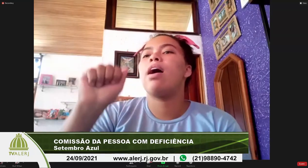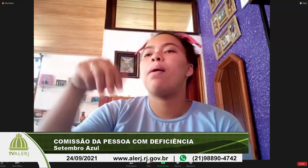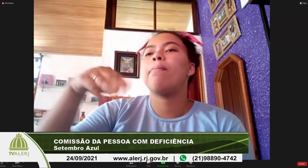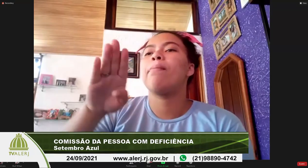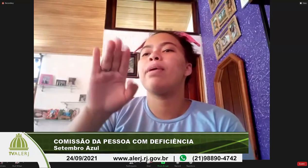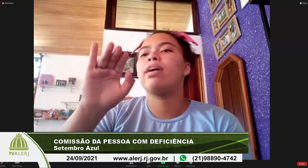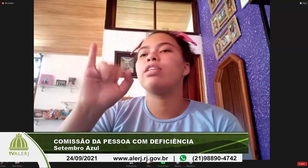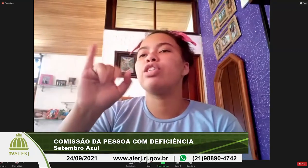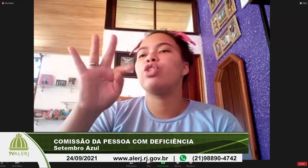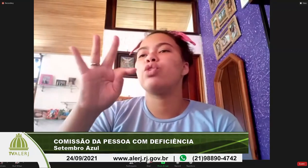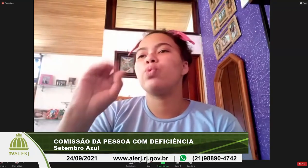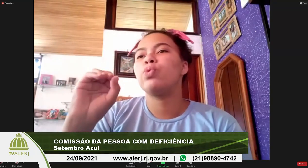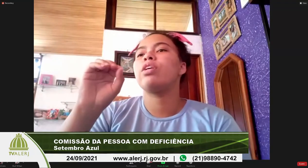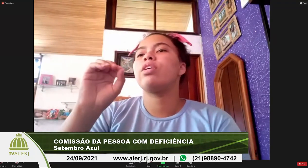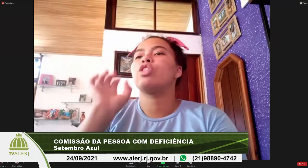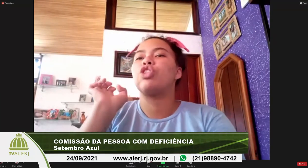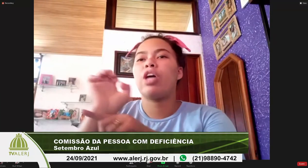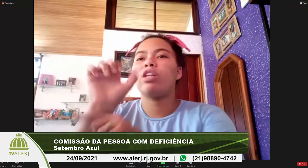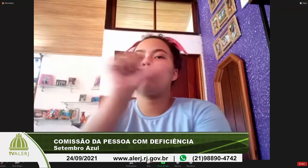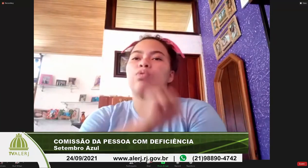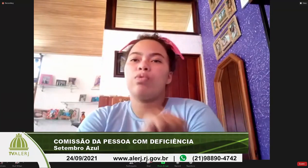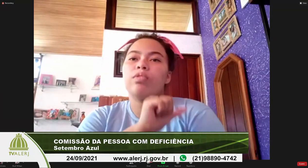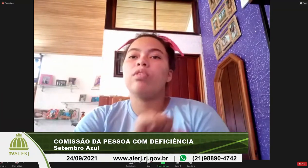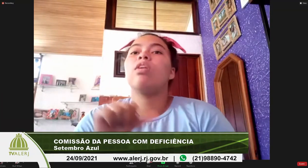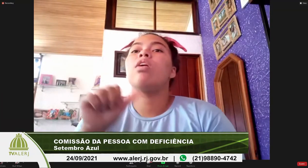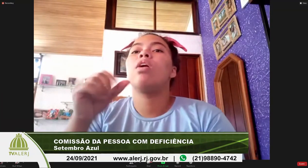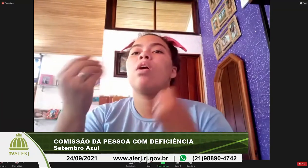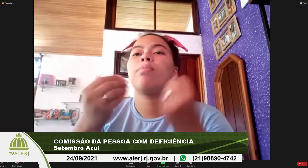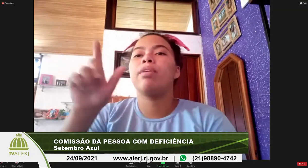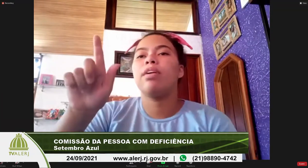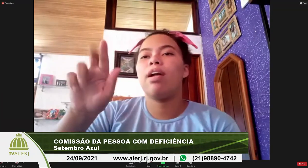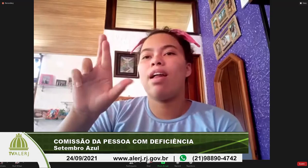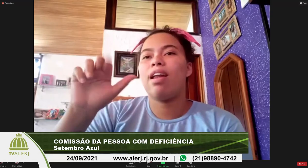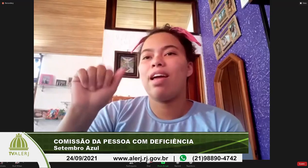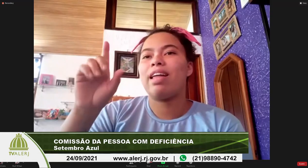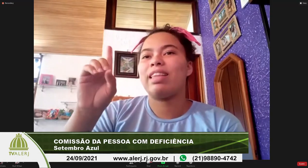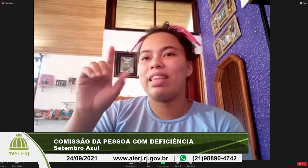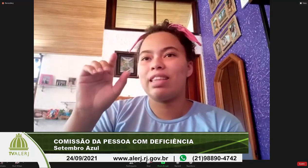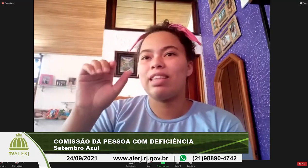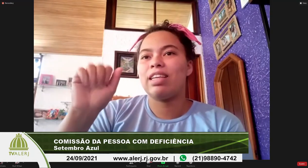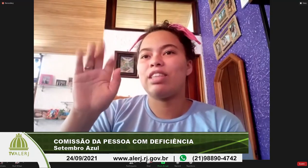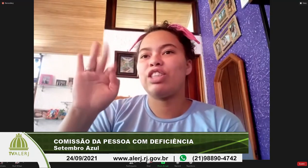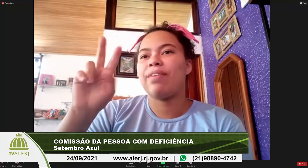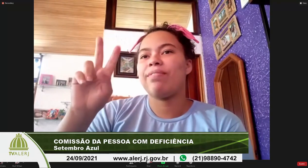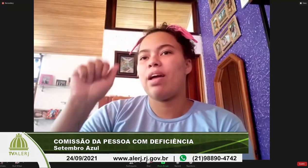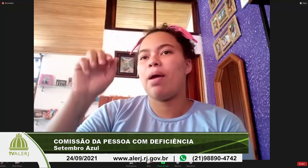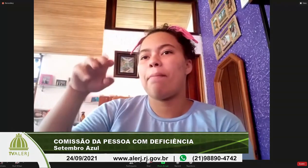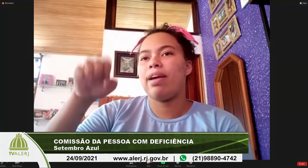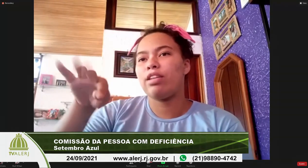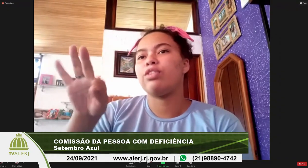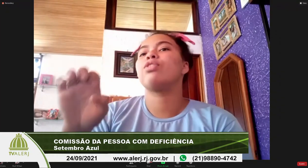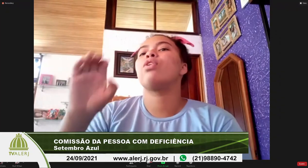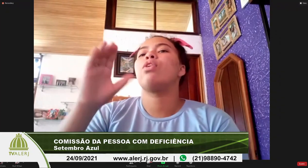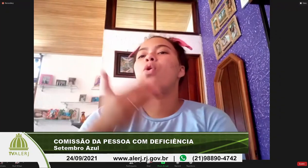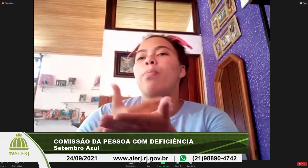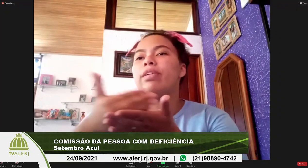de ensino médio que recebem surdos e sucessivamente as demais como reivindicação